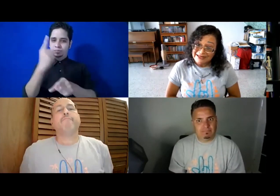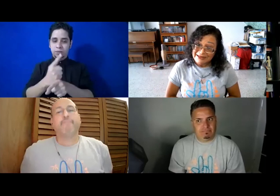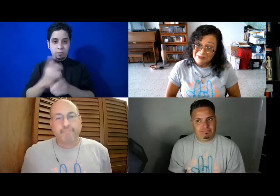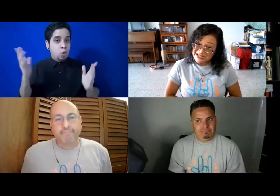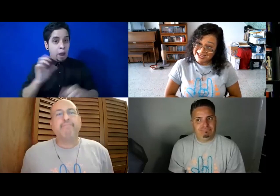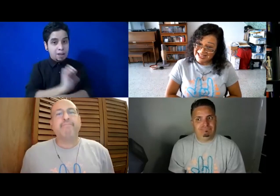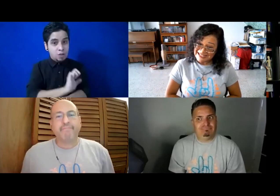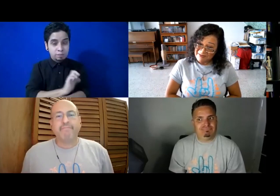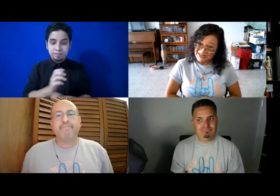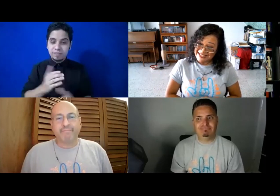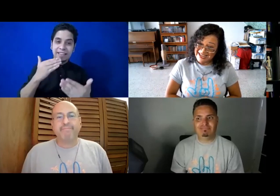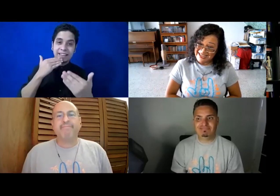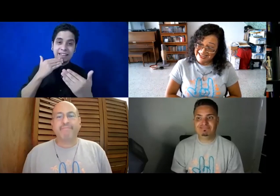muchas gracias por estar allí.